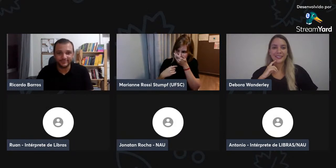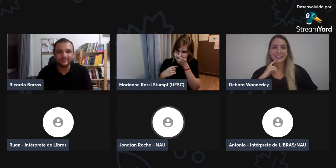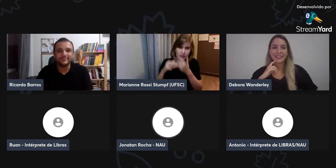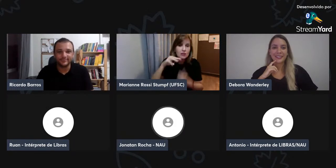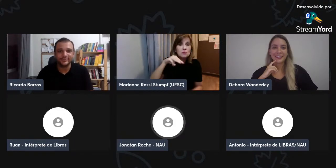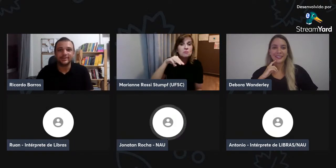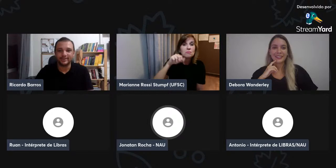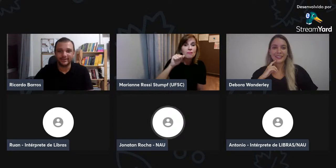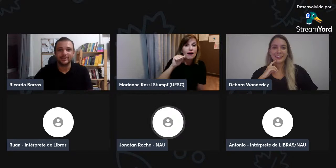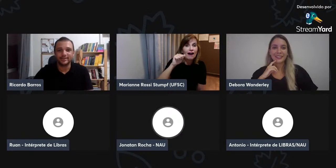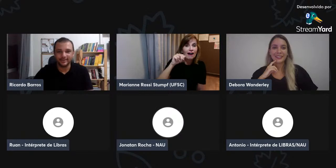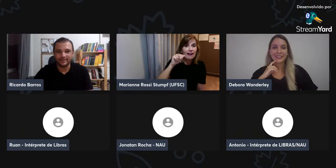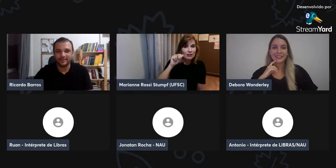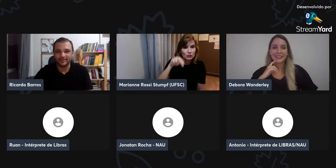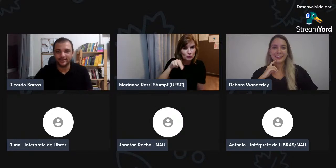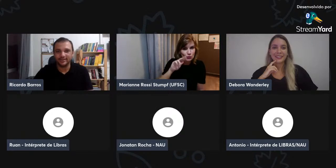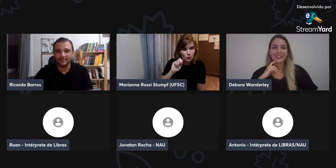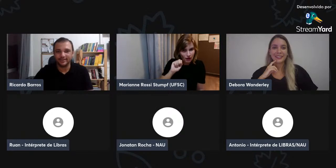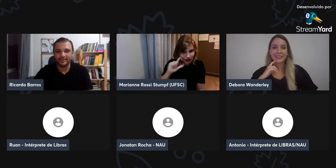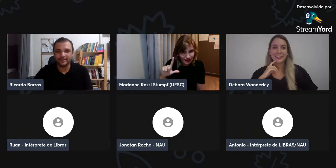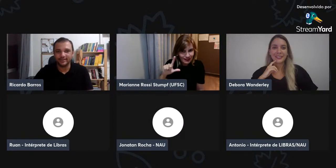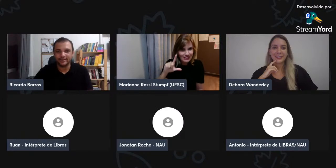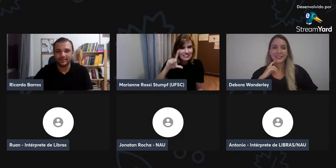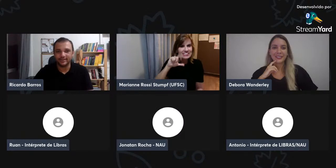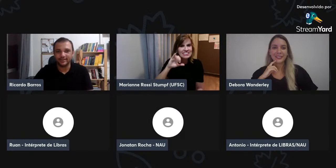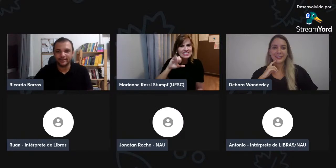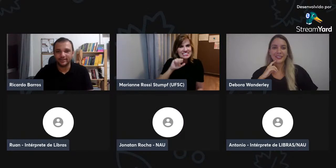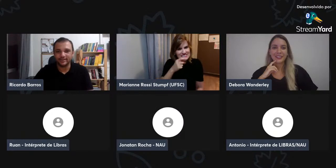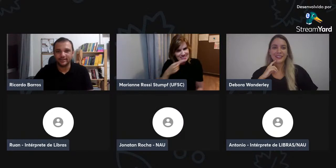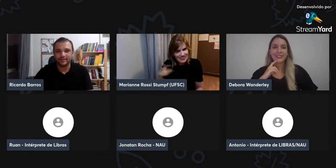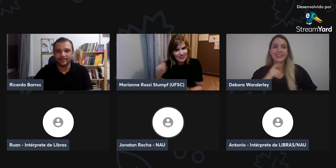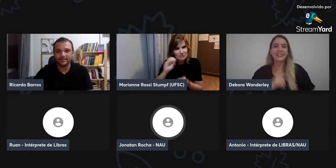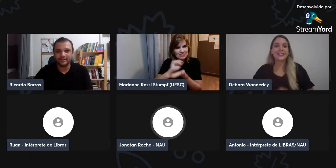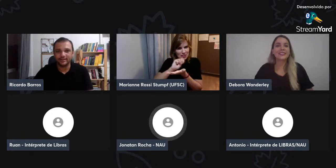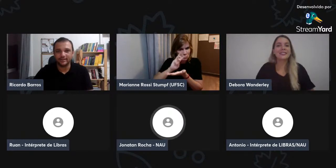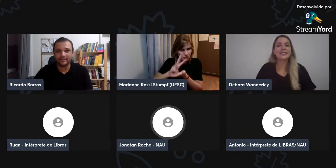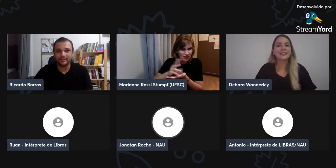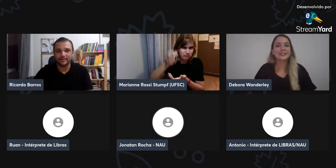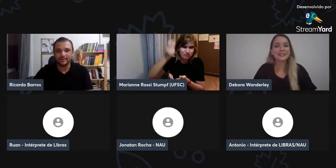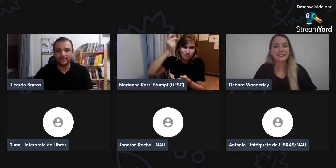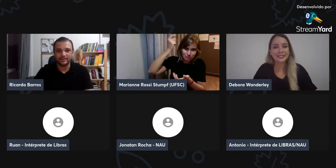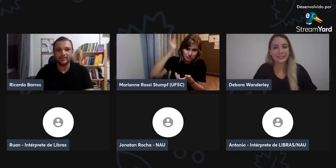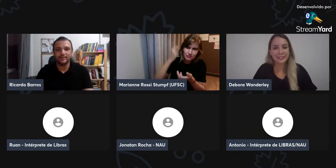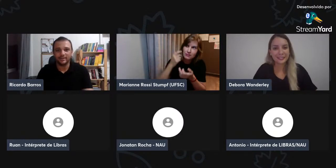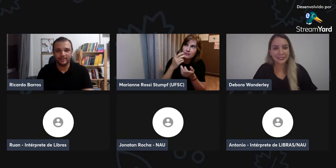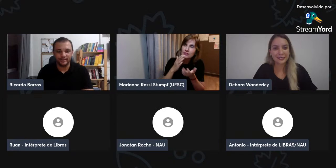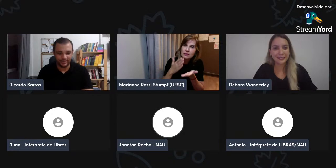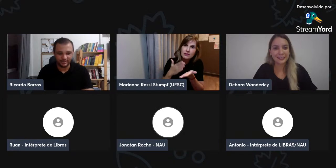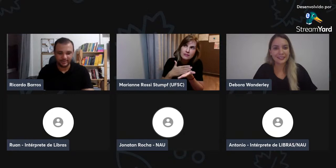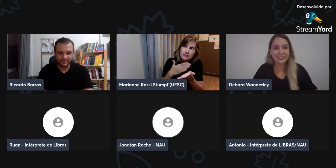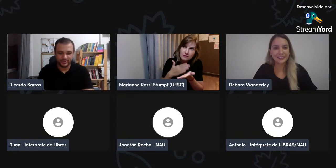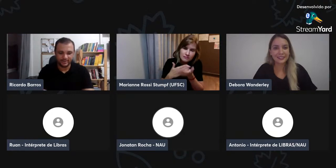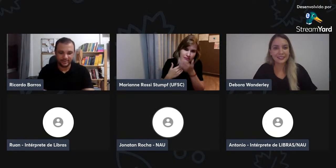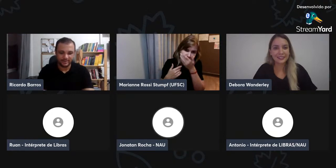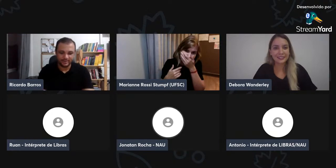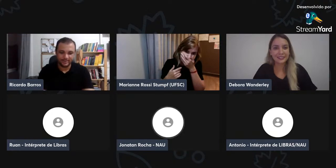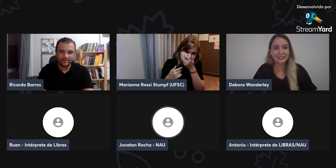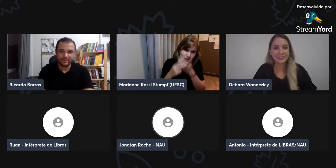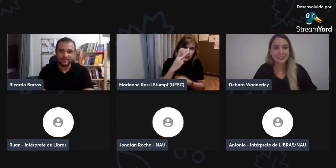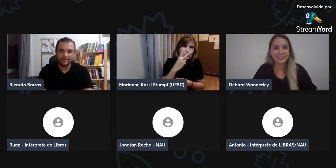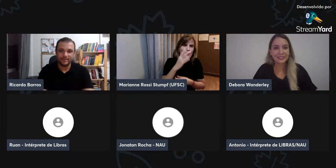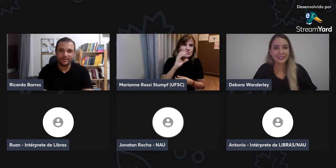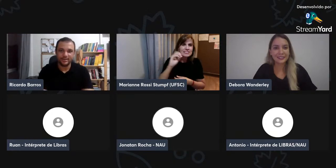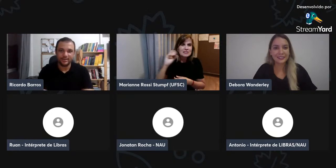Falo desse livro, né, do... Esse manual de escrita de